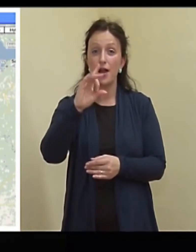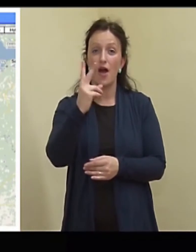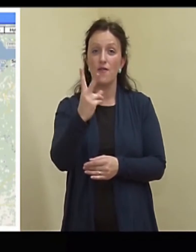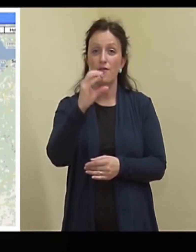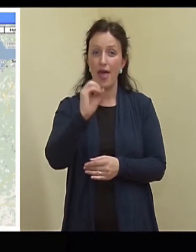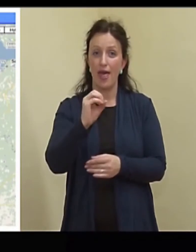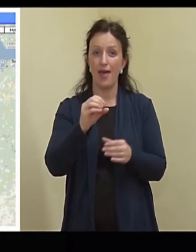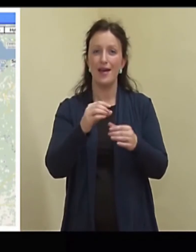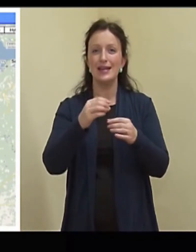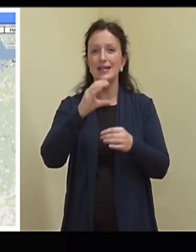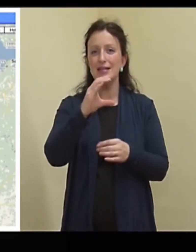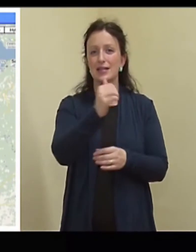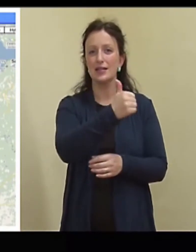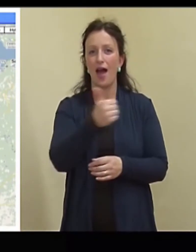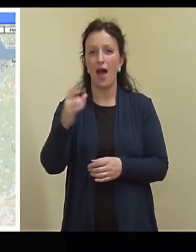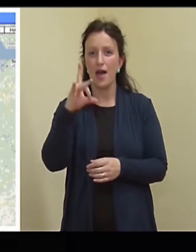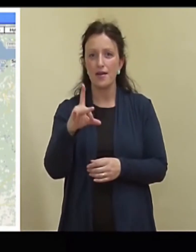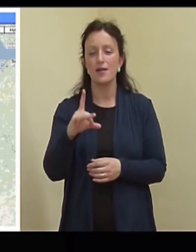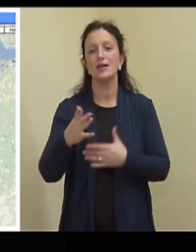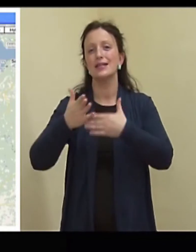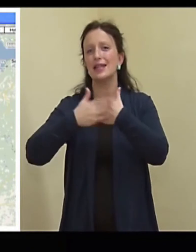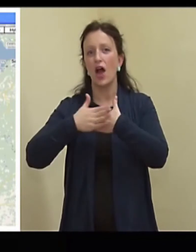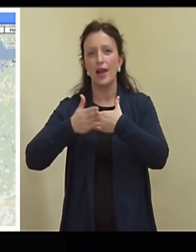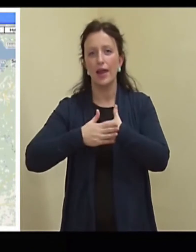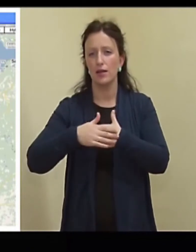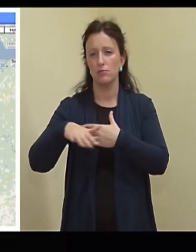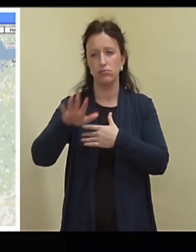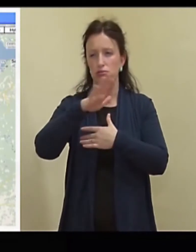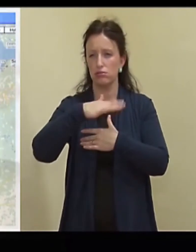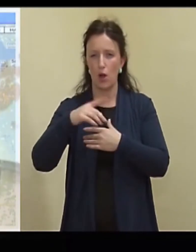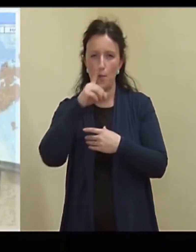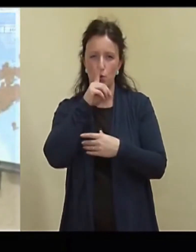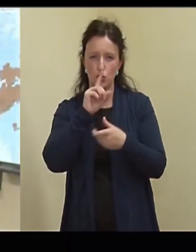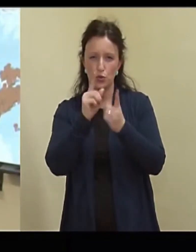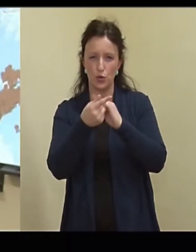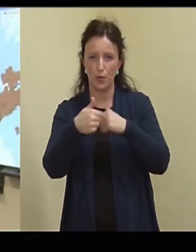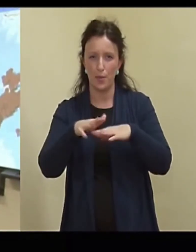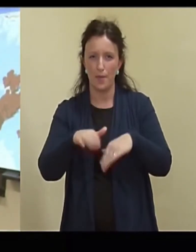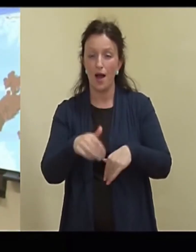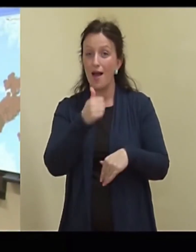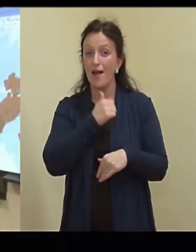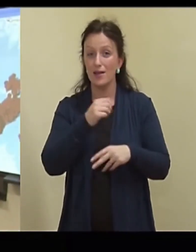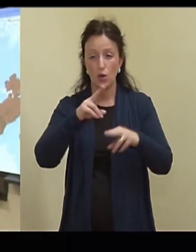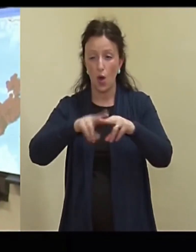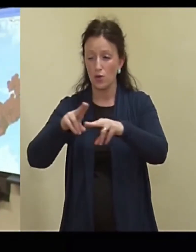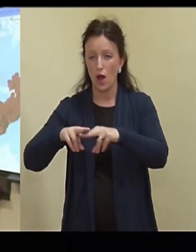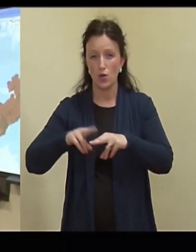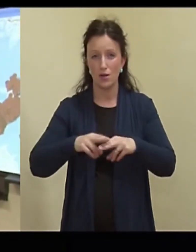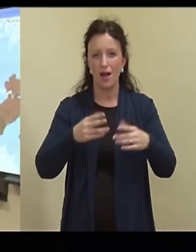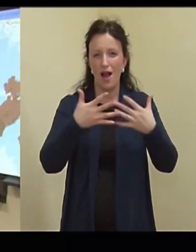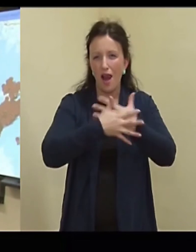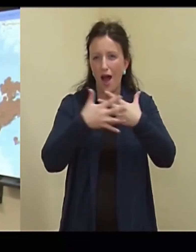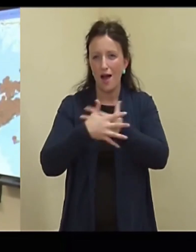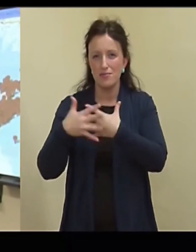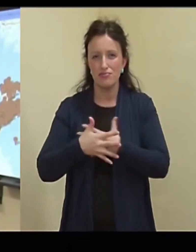Tallinn, Tartu ümbrus ja Ida-Viruma on samamoodi täiesti must. Eestis ei ole kohta, kus see ei ole lahingut olnud.